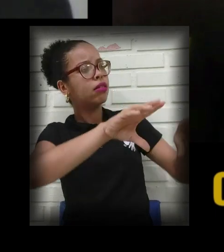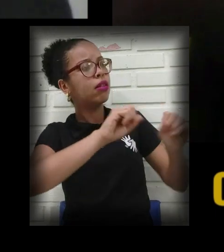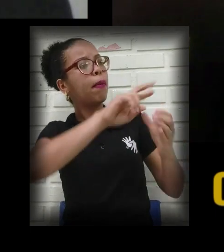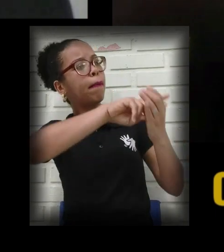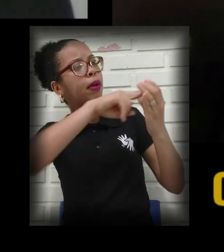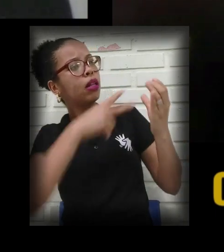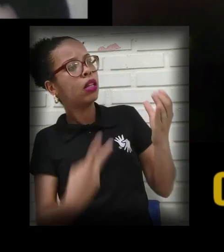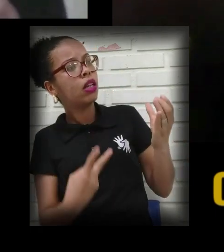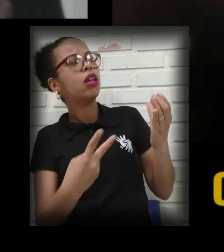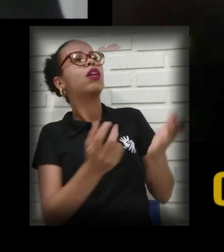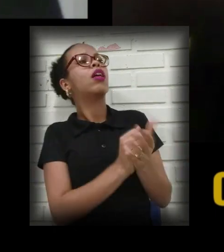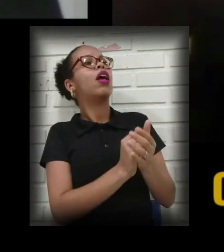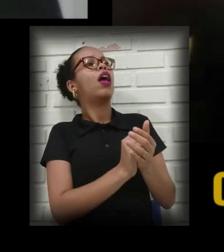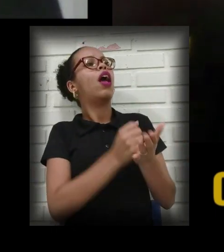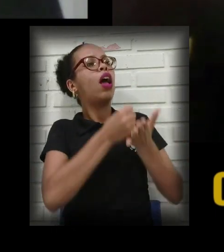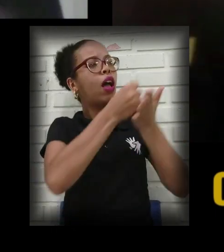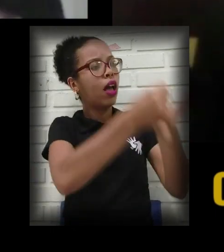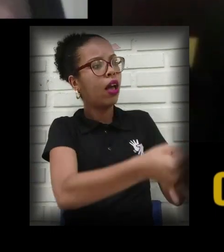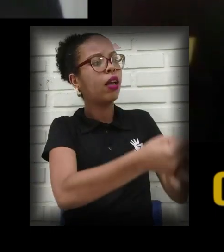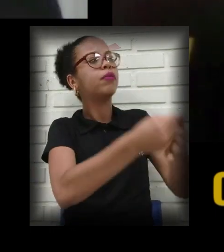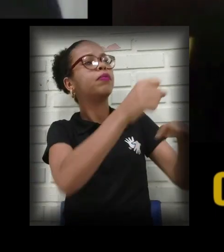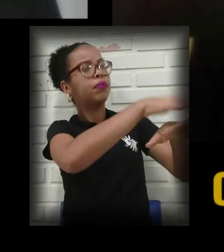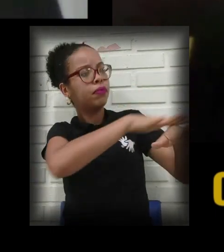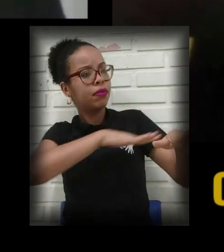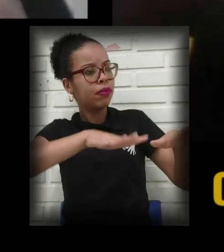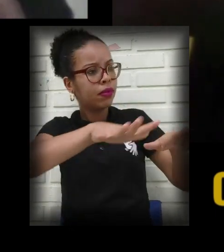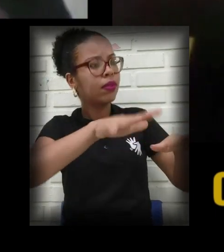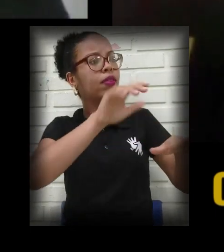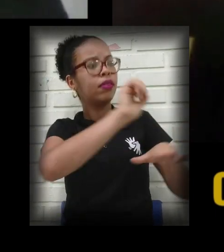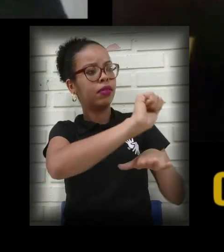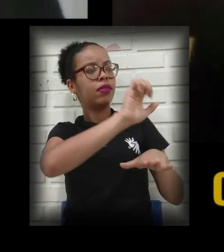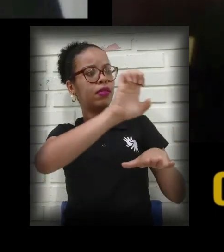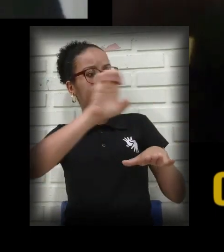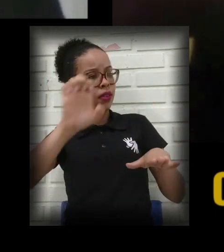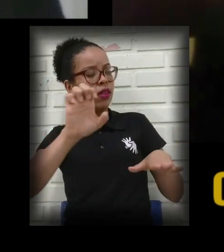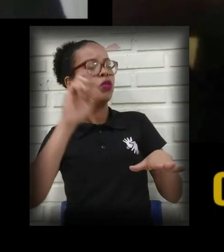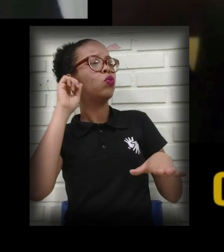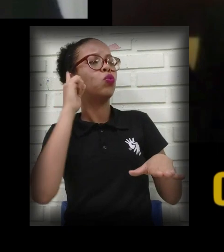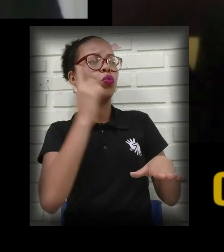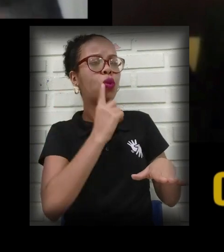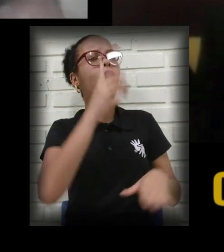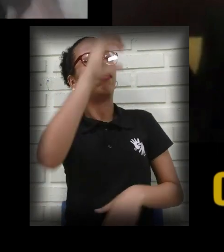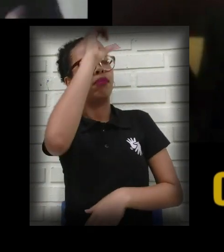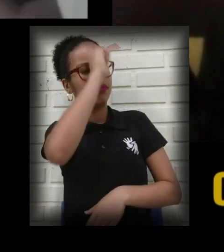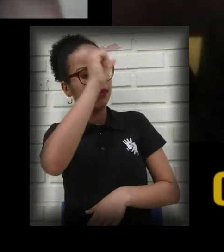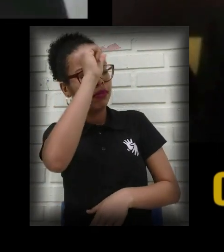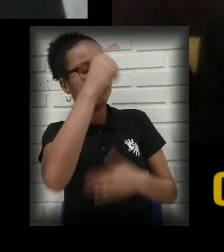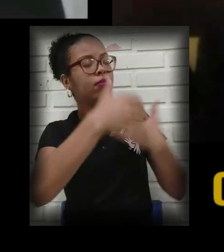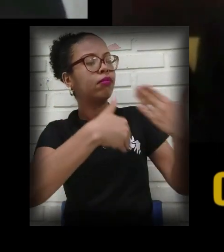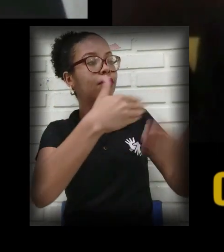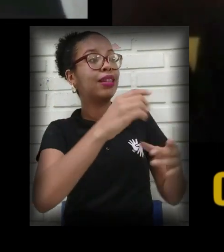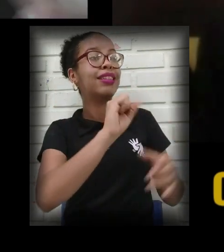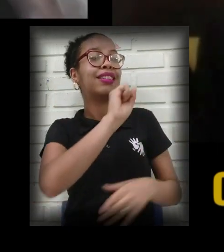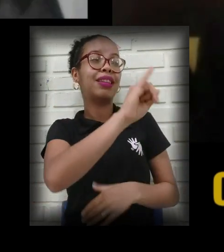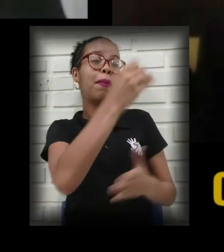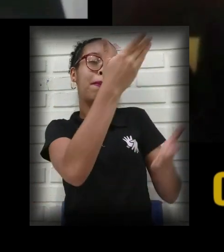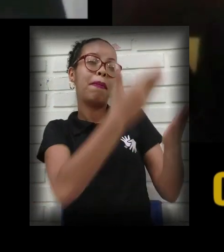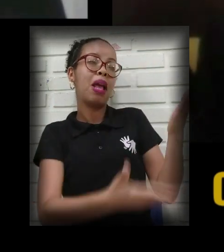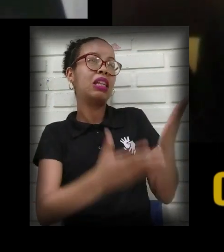os atendimentos pedagógicos, o AEE, que aí ele vai aprendendo. Mas, assim, se perde a audição com a certa idade,